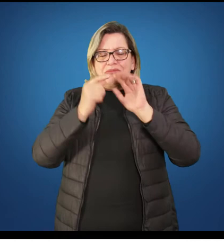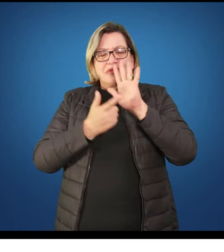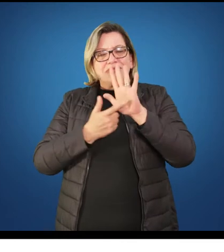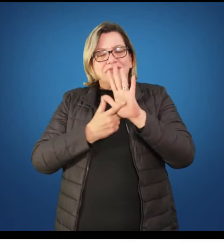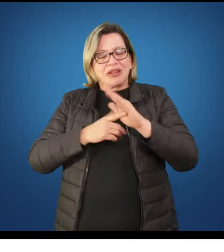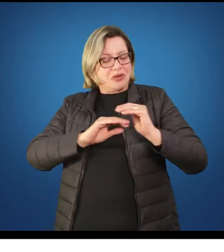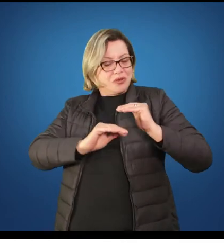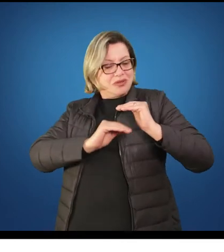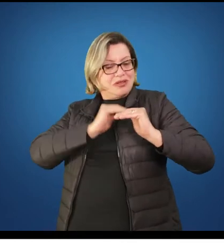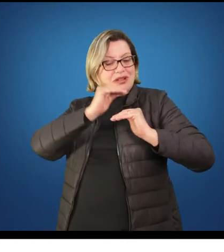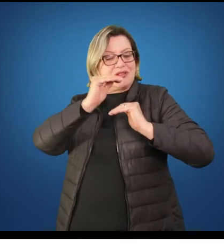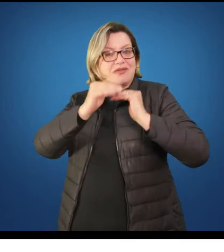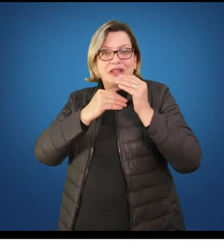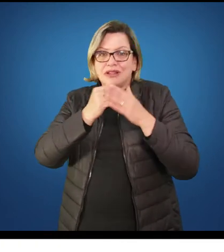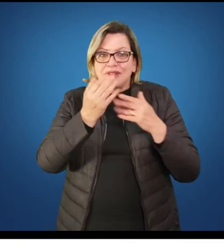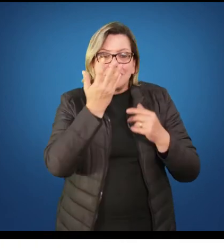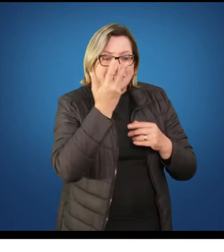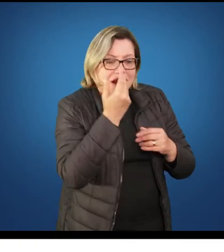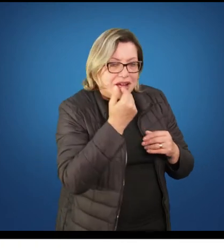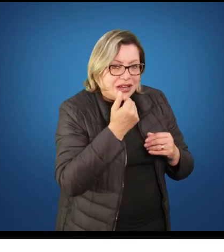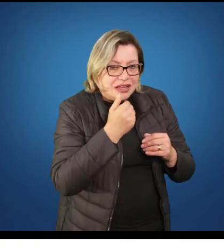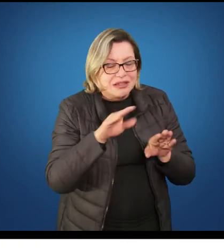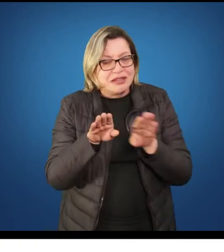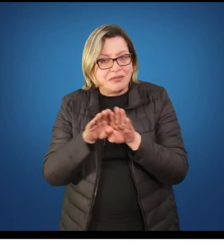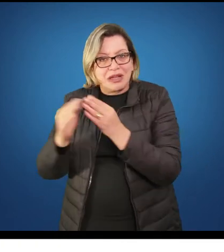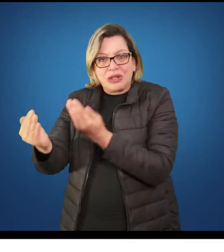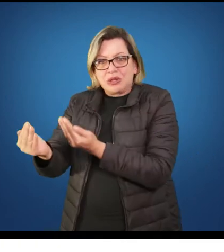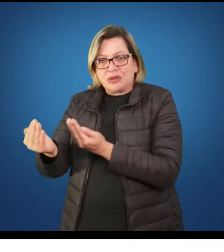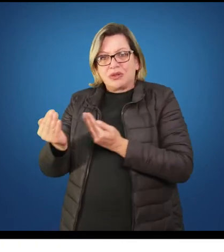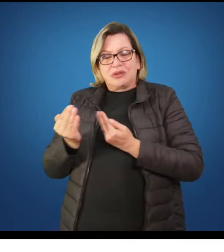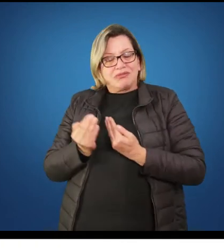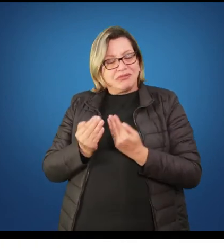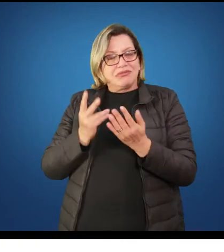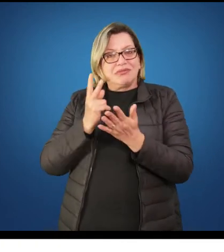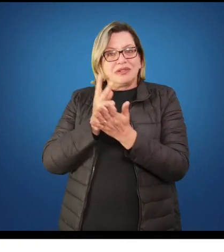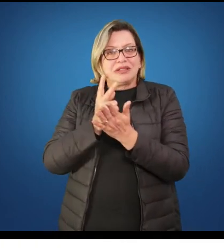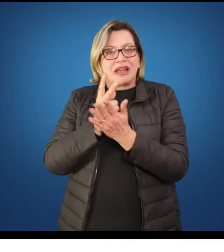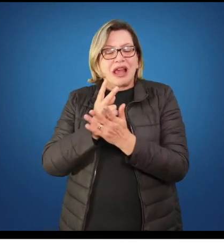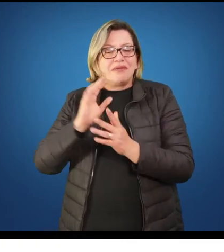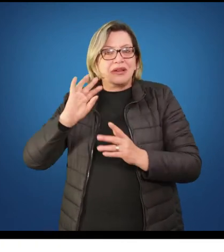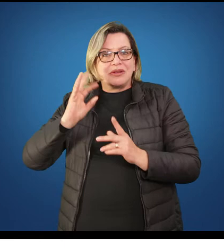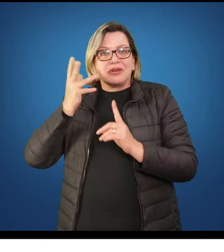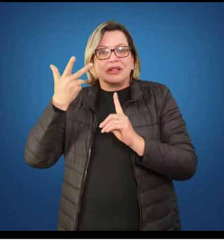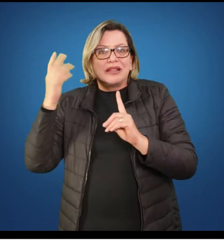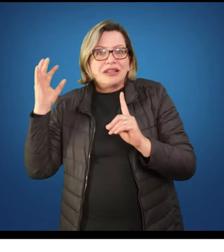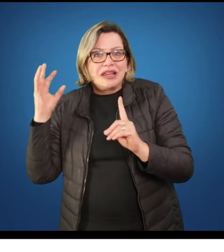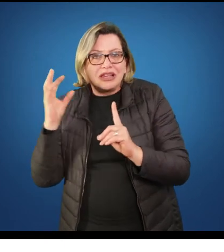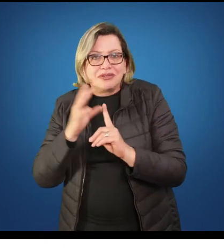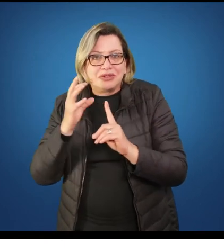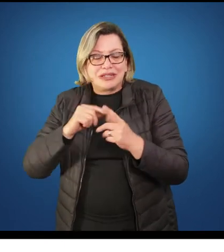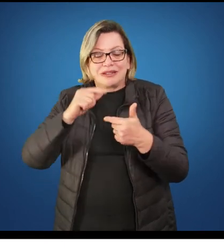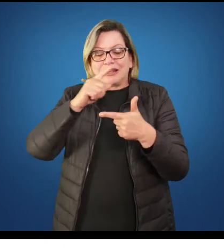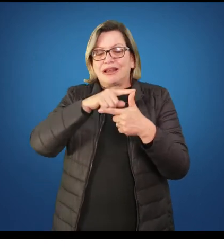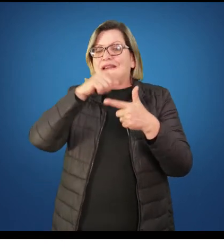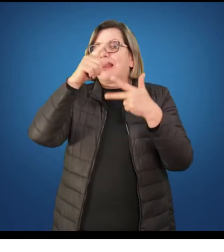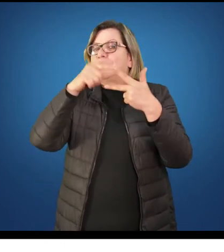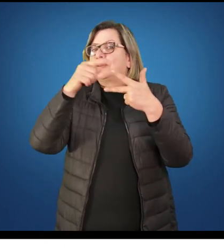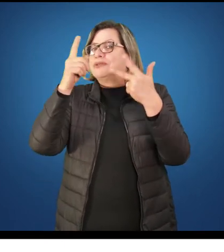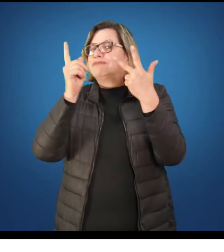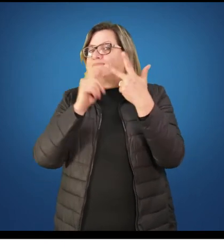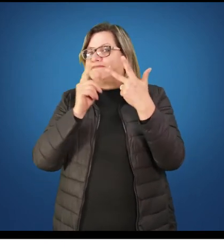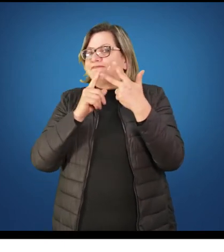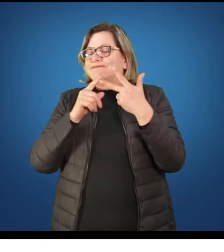são os fatores que se relacionam com o tipo de atividades, propostas, mediações que nós colocamos para eles.